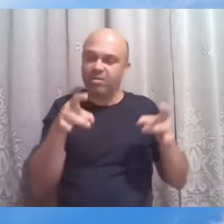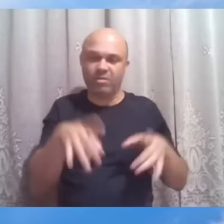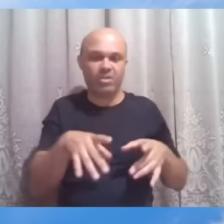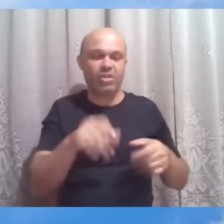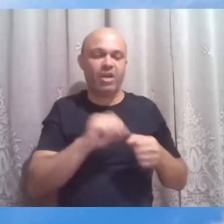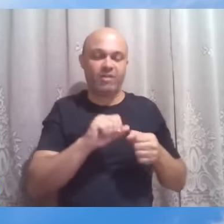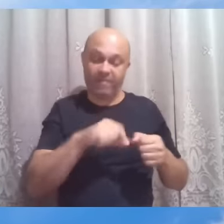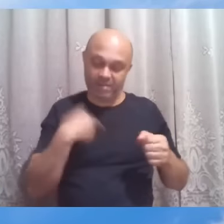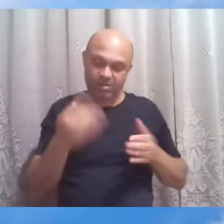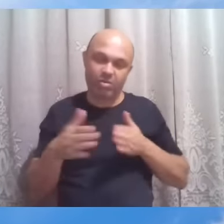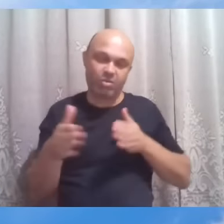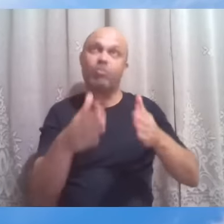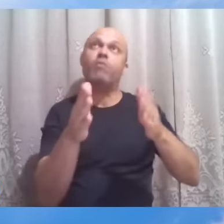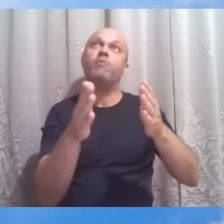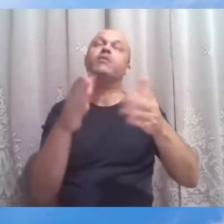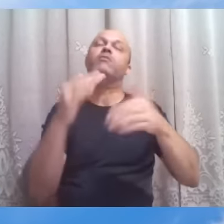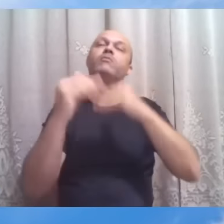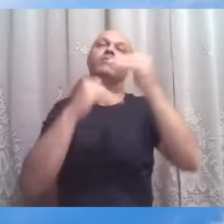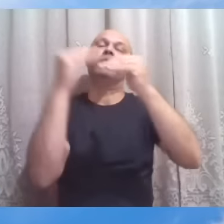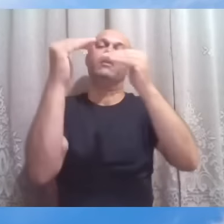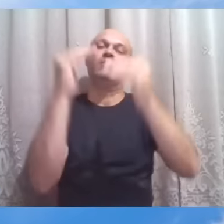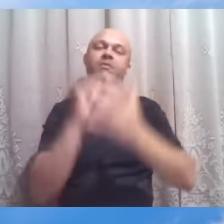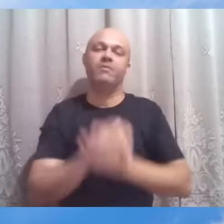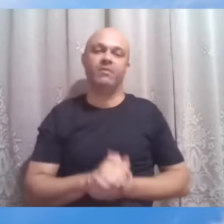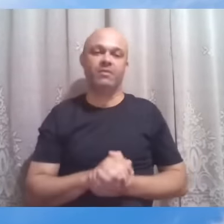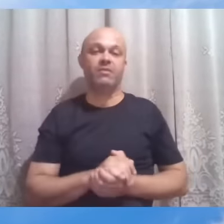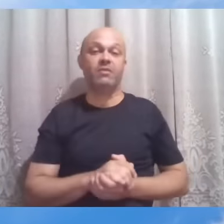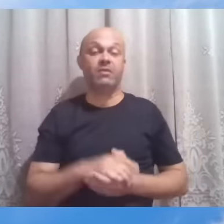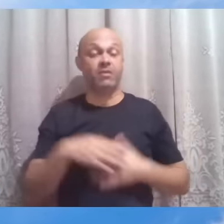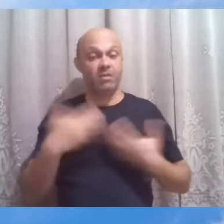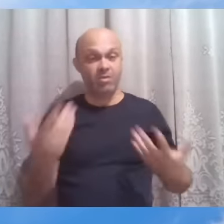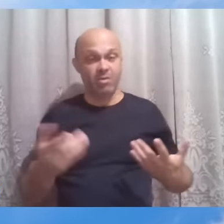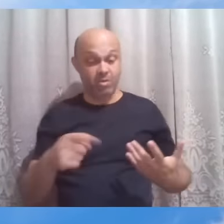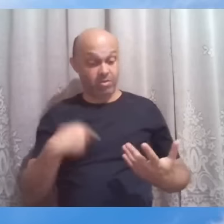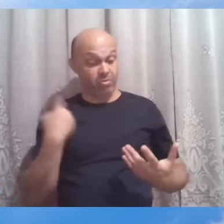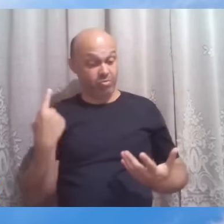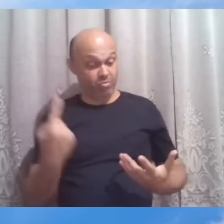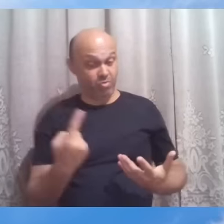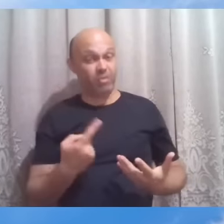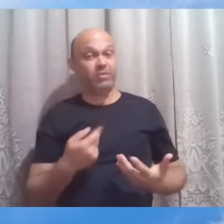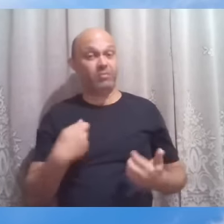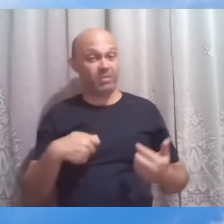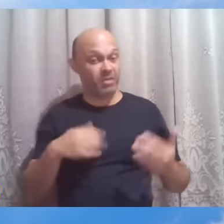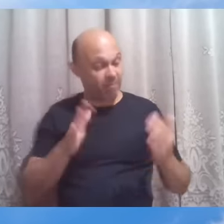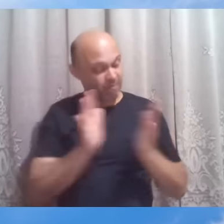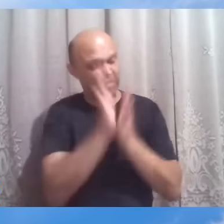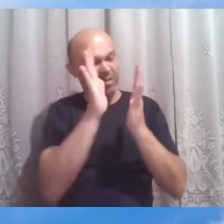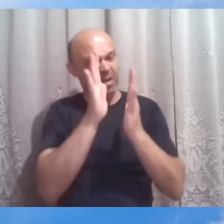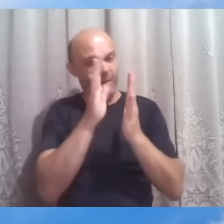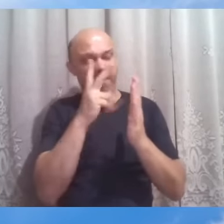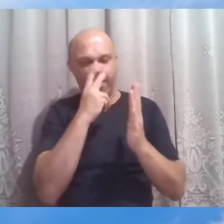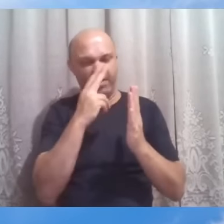caminho de melhoria. Então, muitas vezes nós vamos enfrentar essa resistência da multidão.